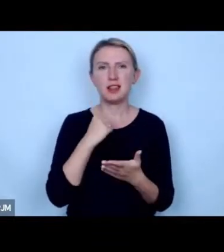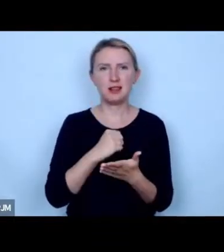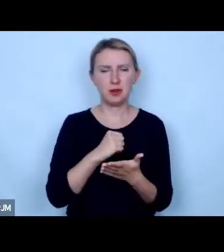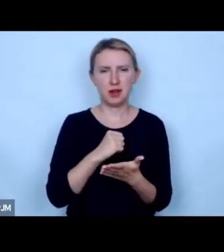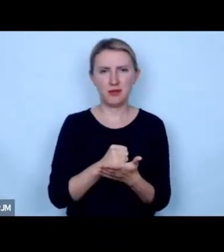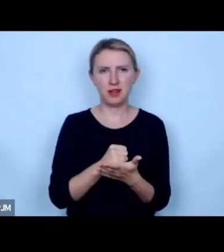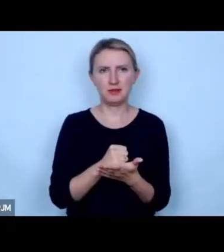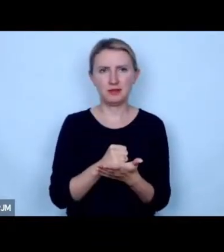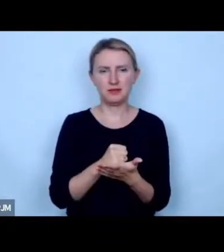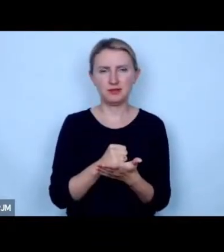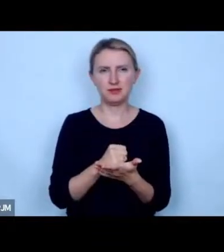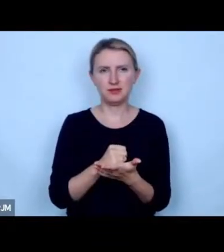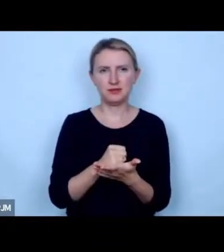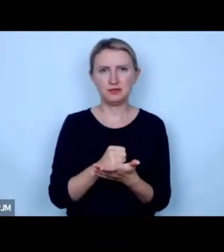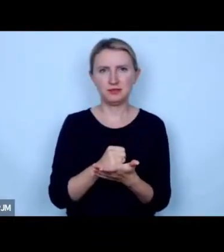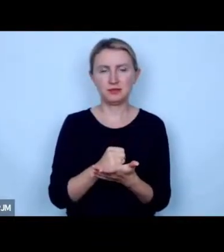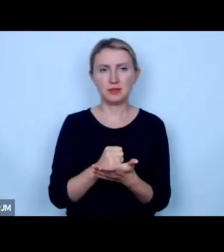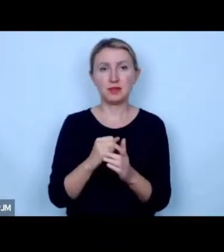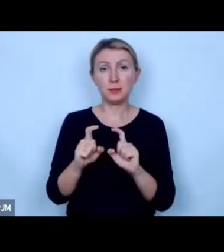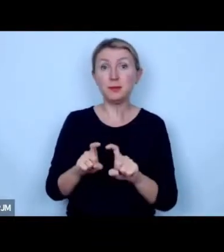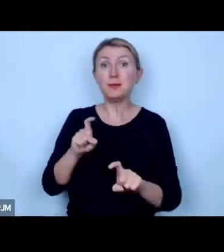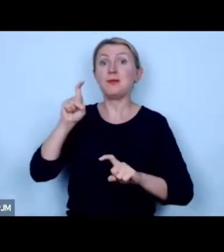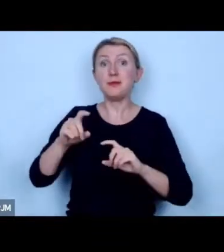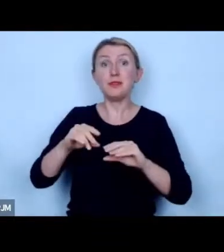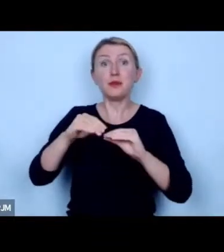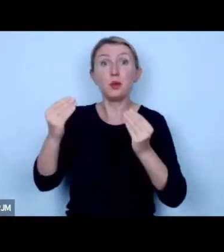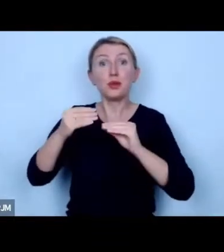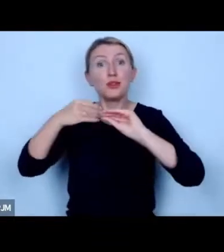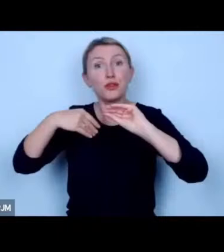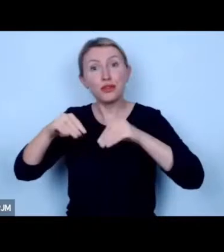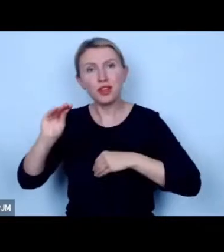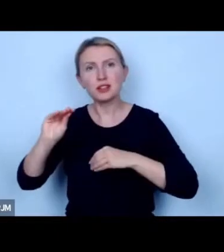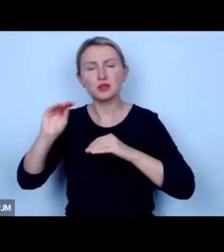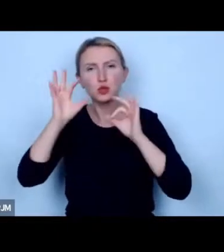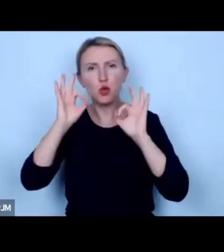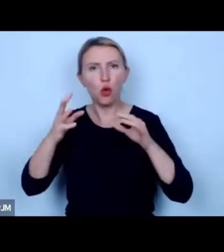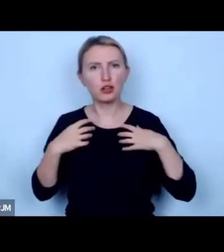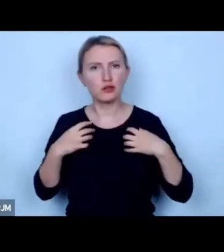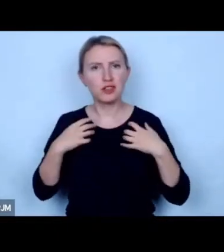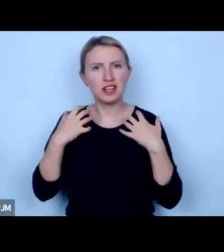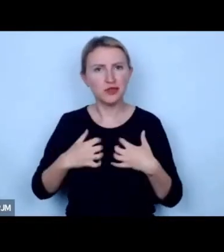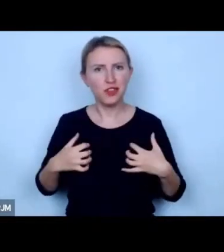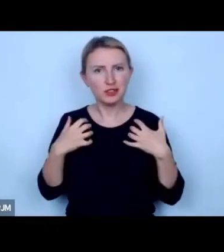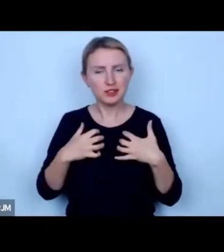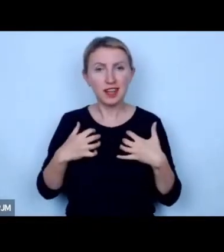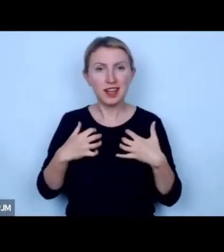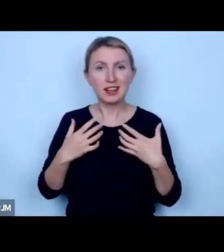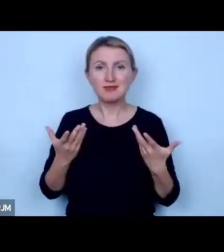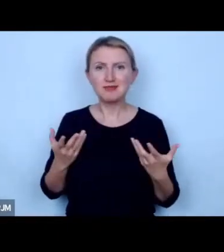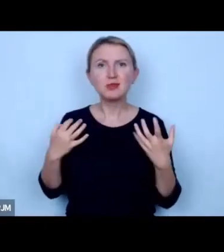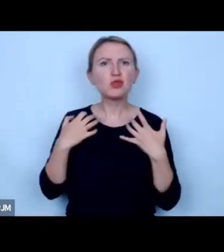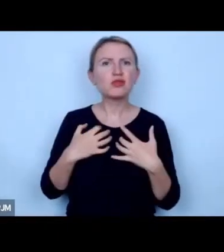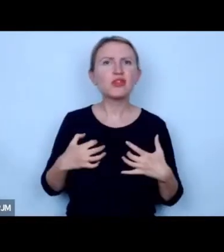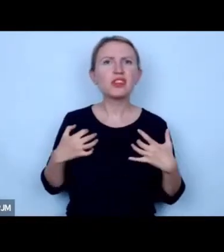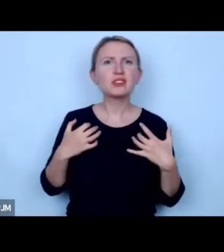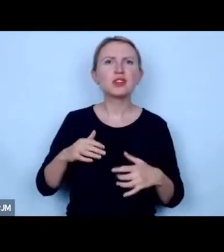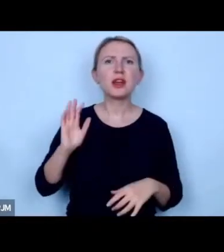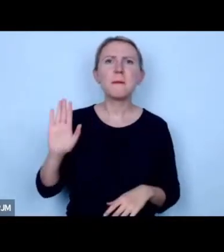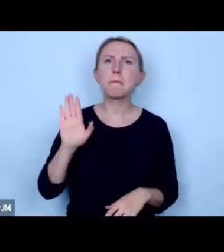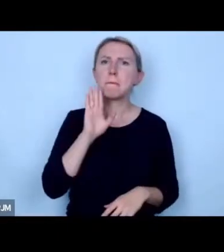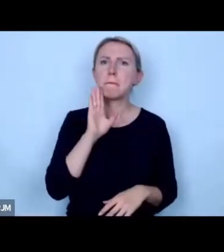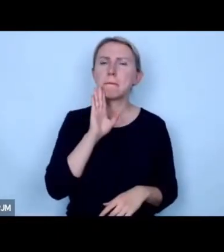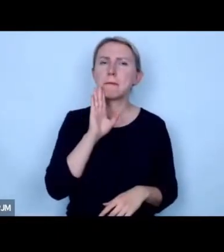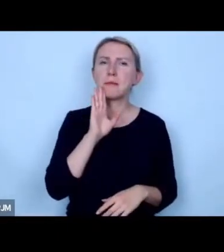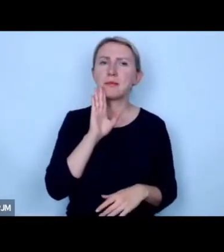pomimo tego kroku w przód w kierunku zwiększenia dobrostanu zwierząt zwierzęta są w